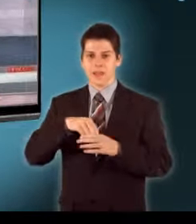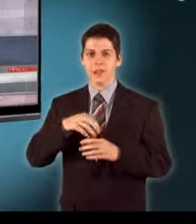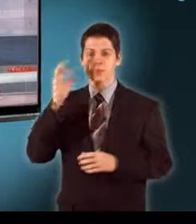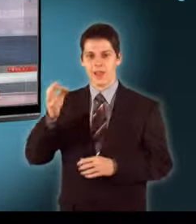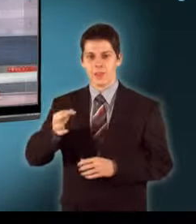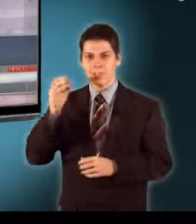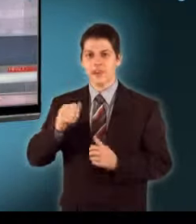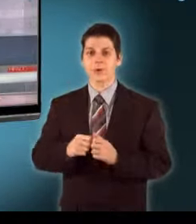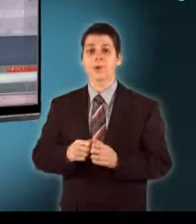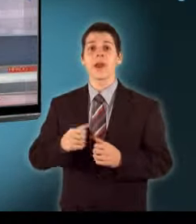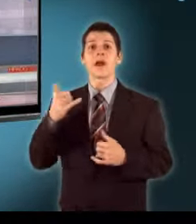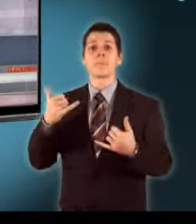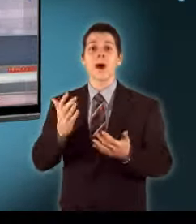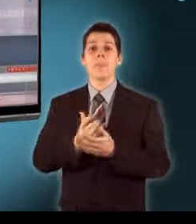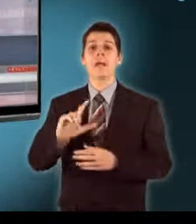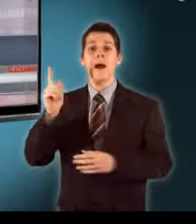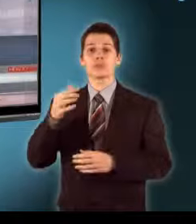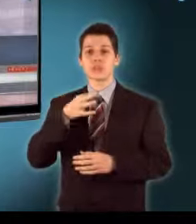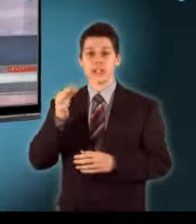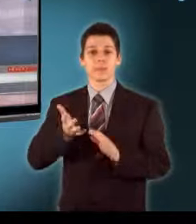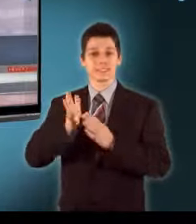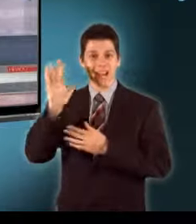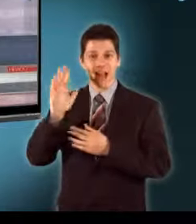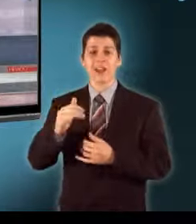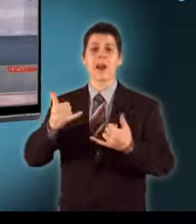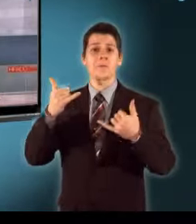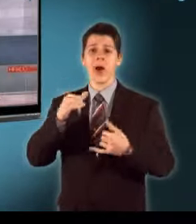A BKV-dolgozók